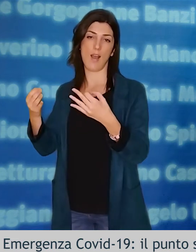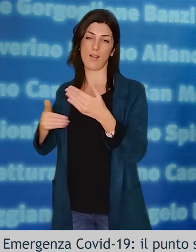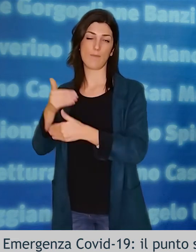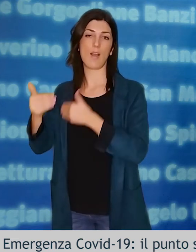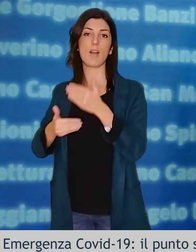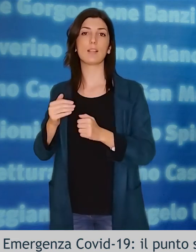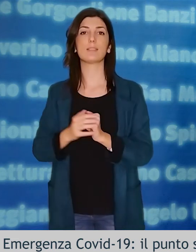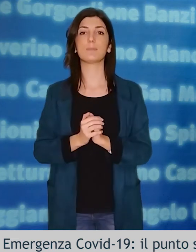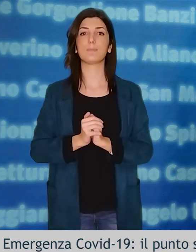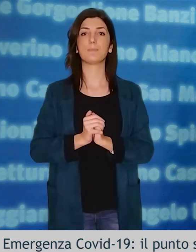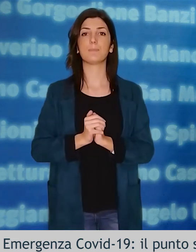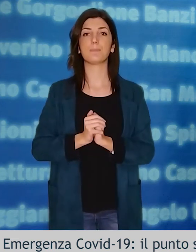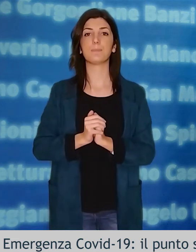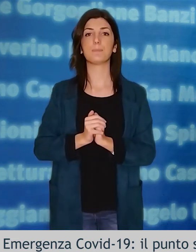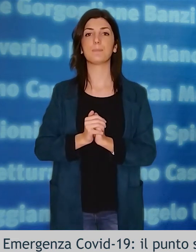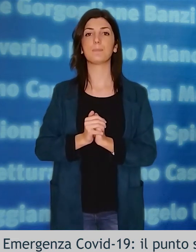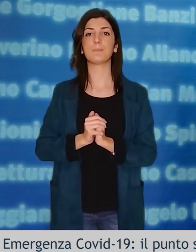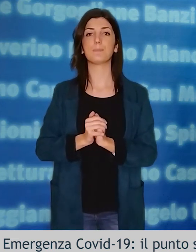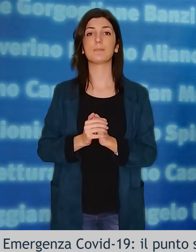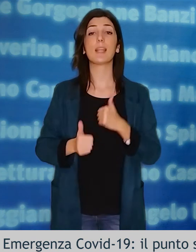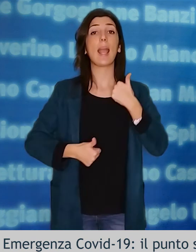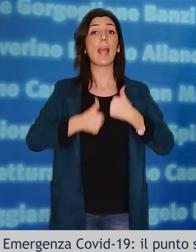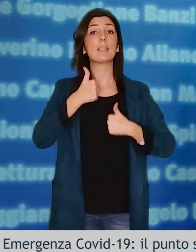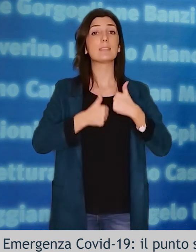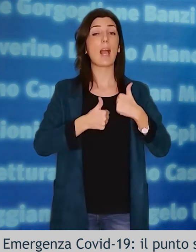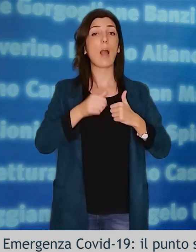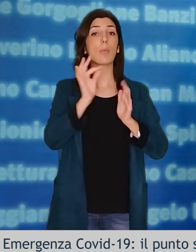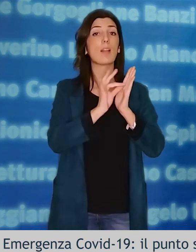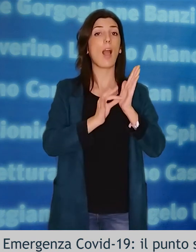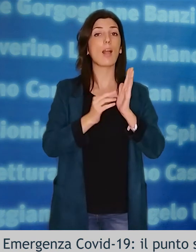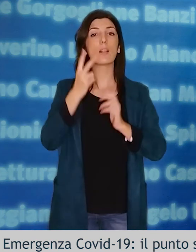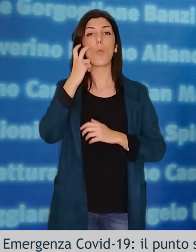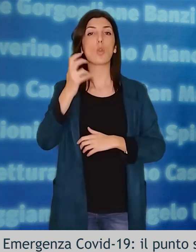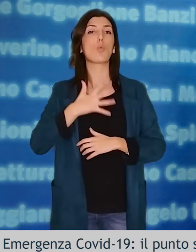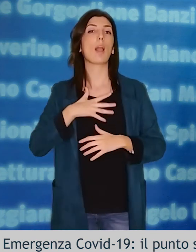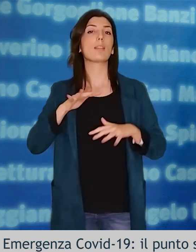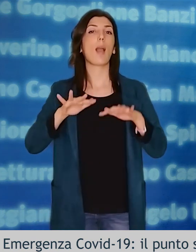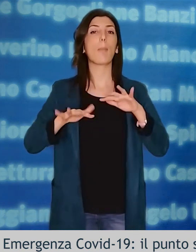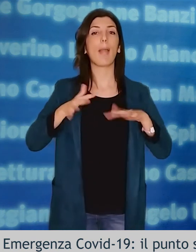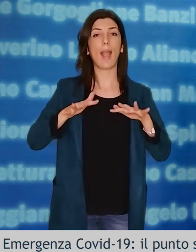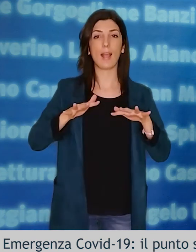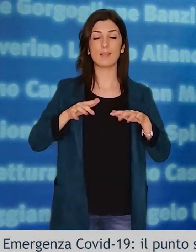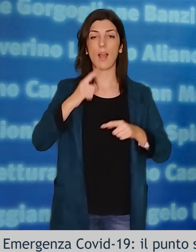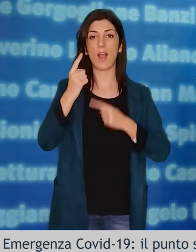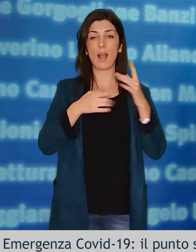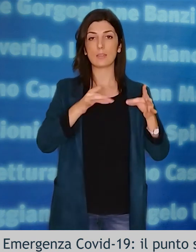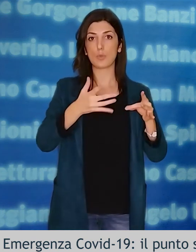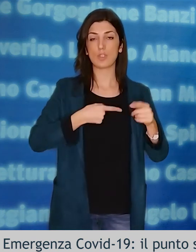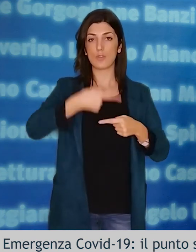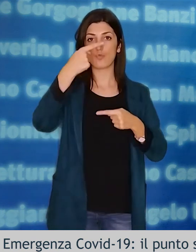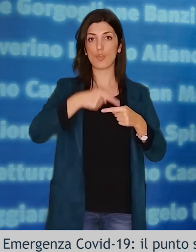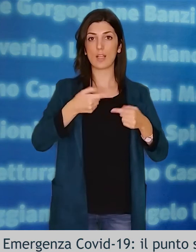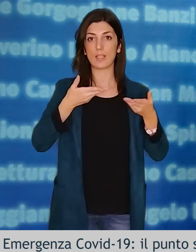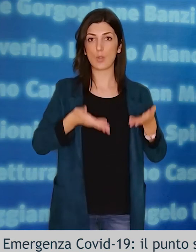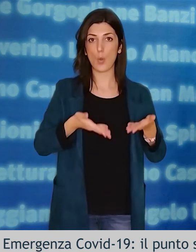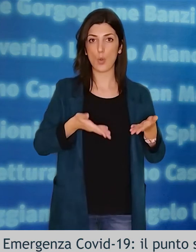emergono dall'esame di dati relativi, ad esempio, all'età media riscontrata nei casi positivi odierni,